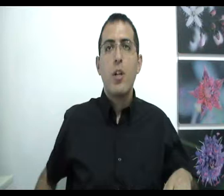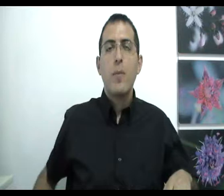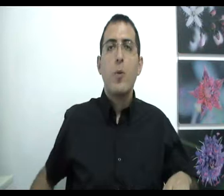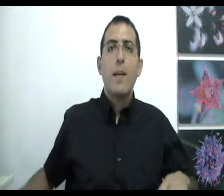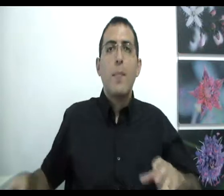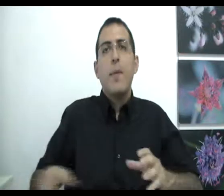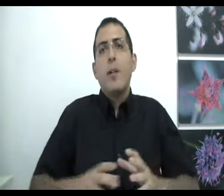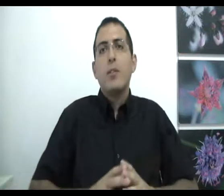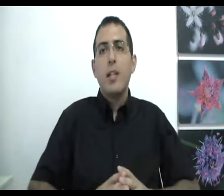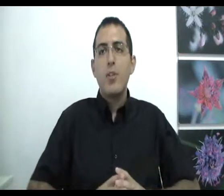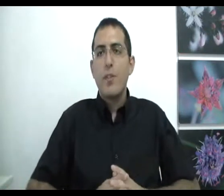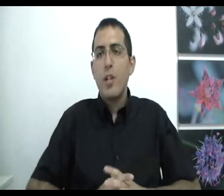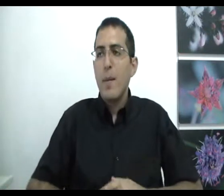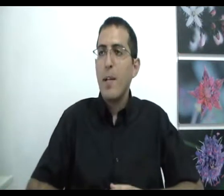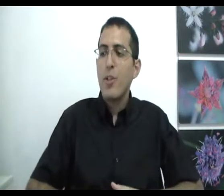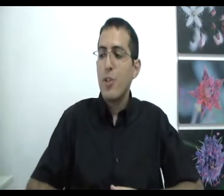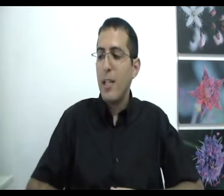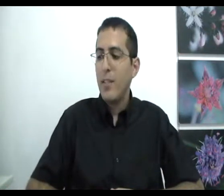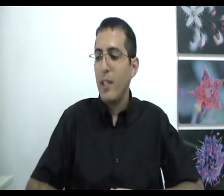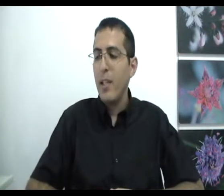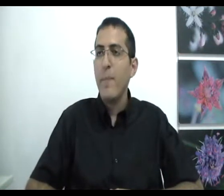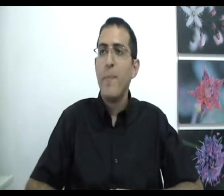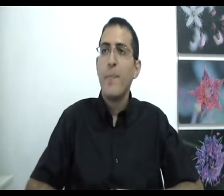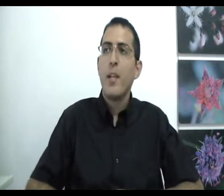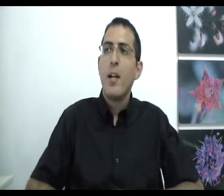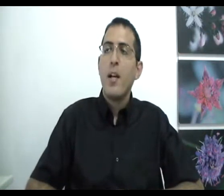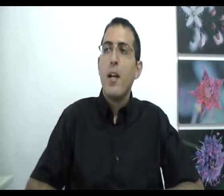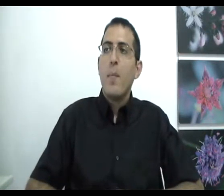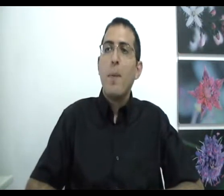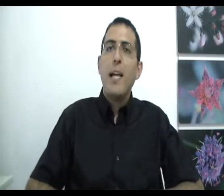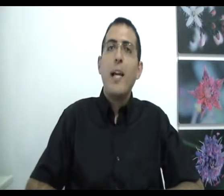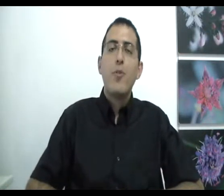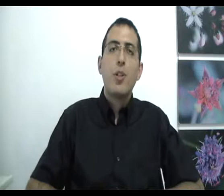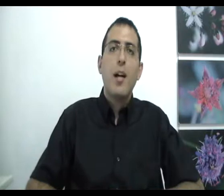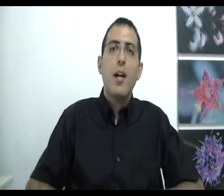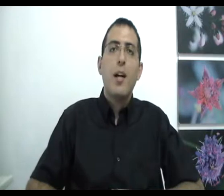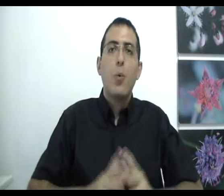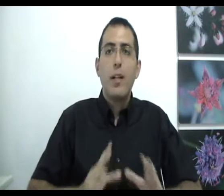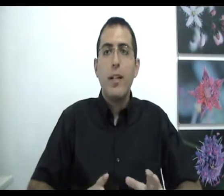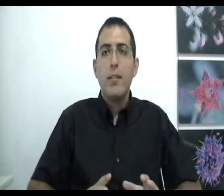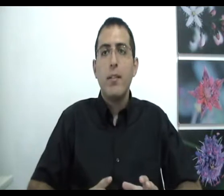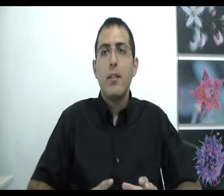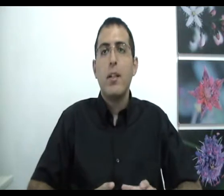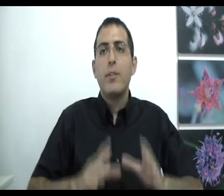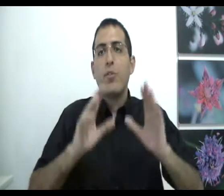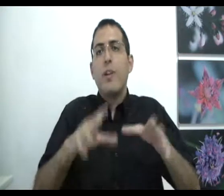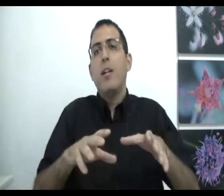שלום לכולם, הפעם אני רוצה להשיב לשאלה בה שנשאלתי והיא מהי השיטה הרוחנית הטובה